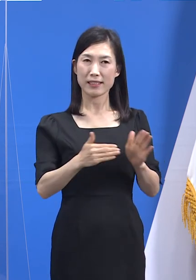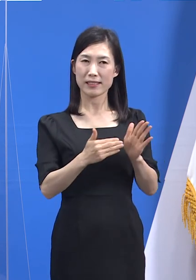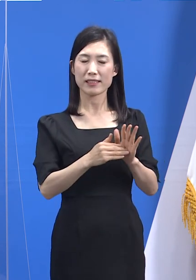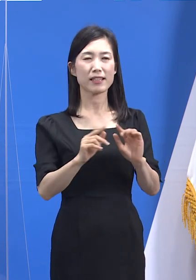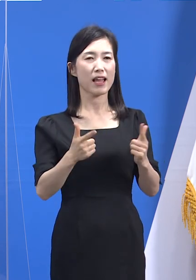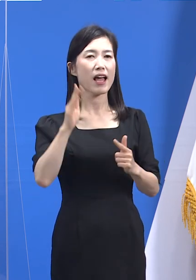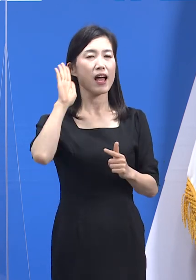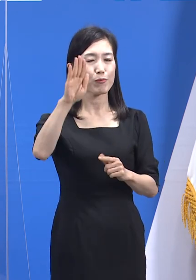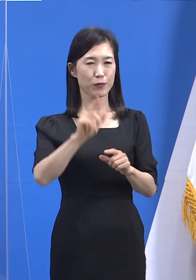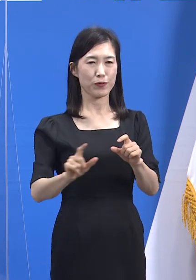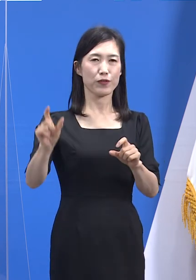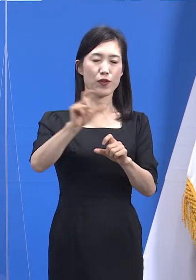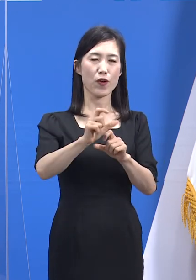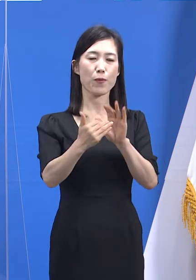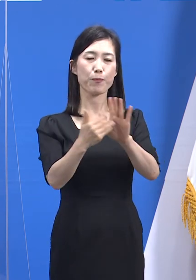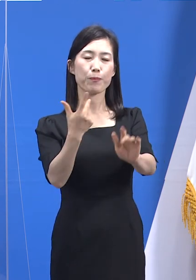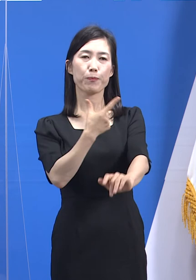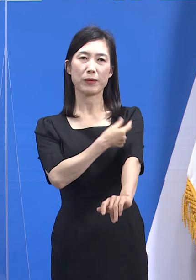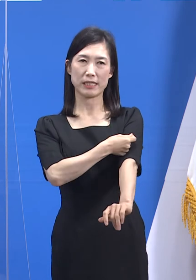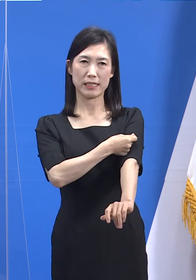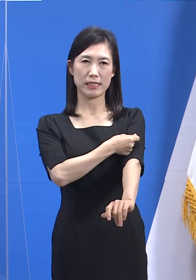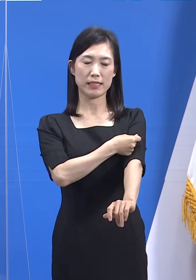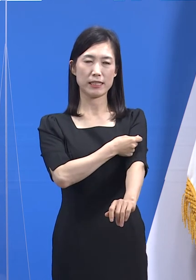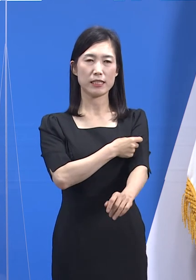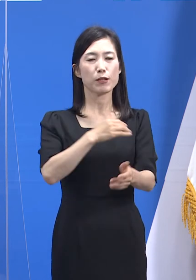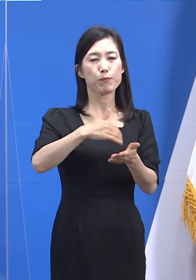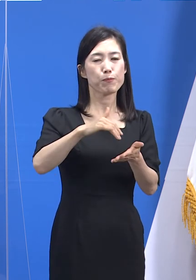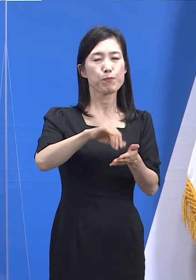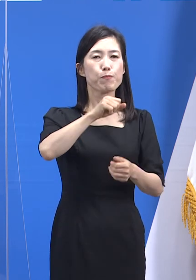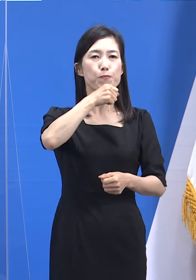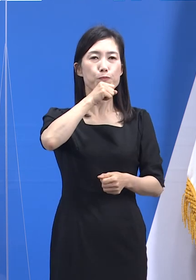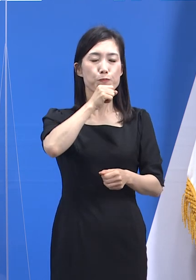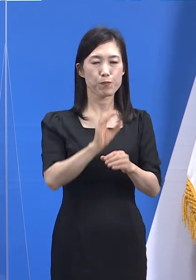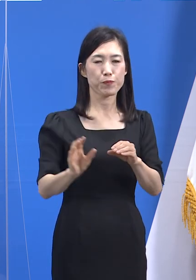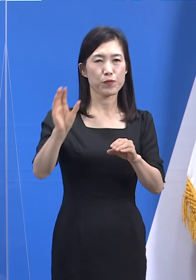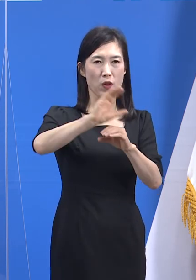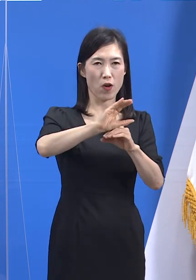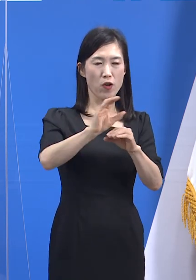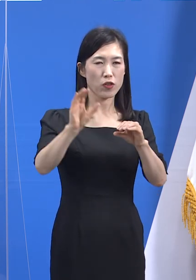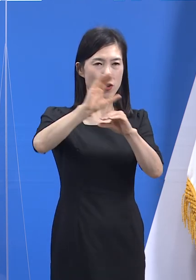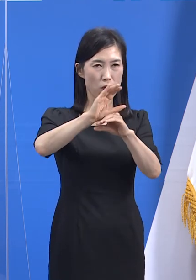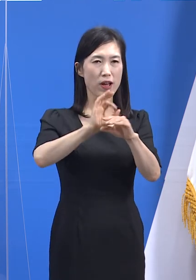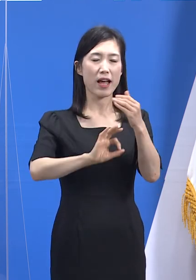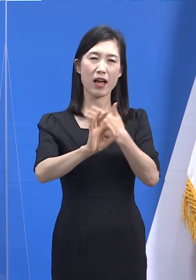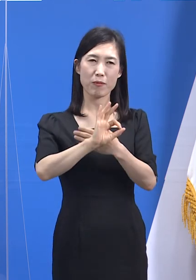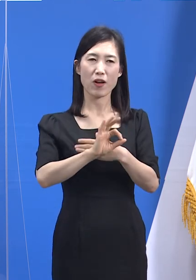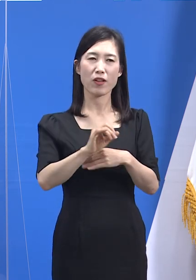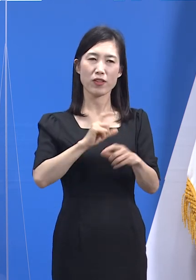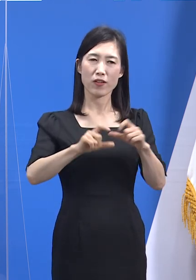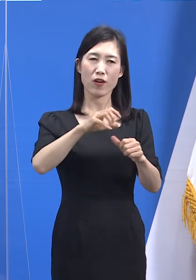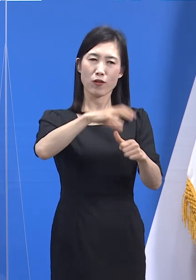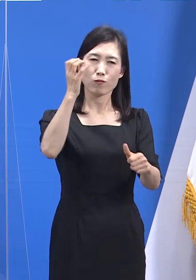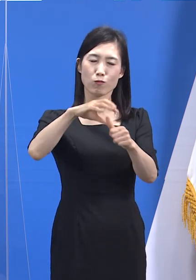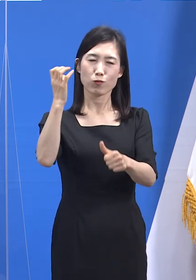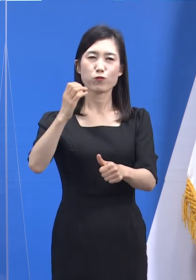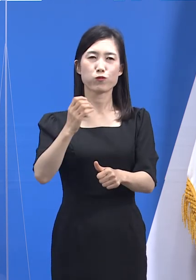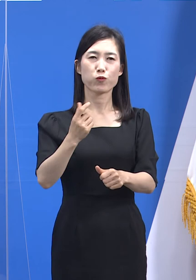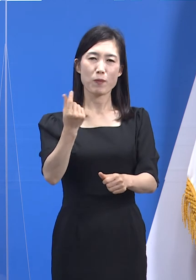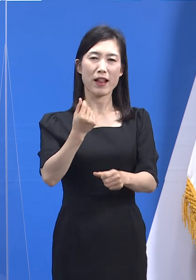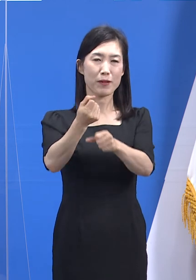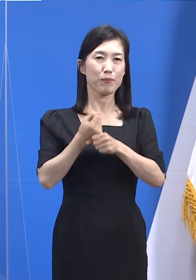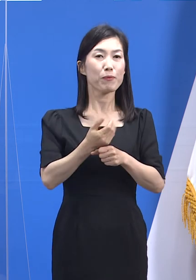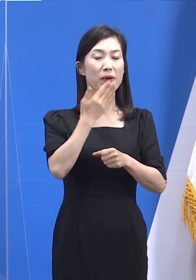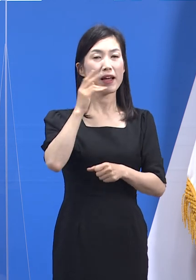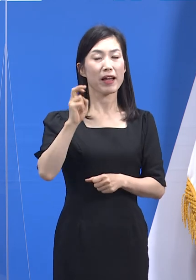여기에 백신 접종률이란 변수가 추가되며 점점 더 중요한 고려 요인이 될 것입니다. 방역